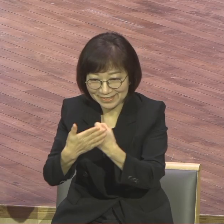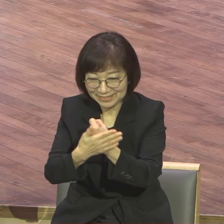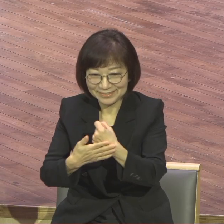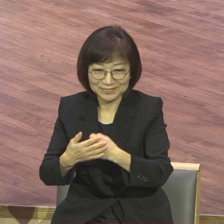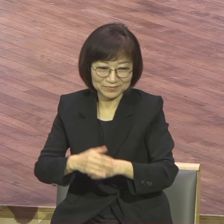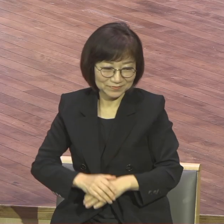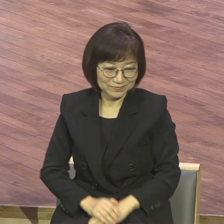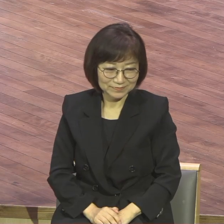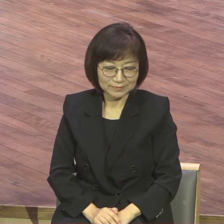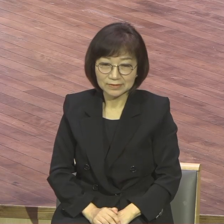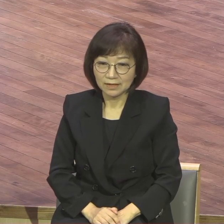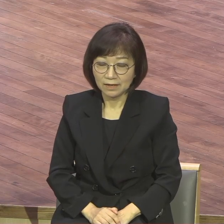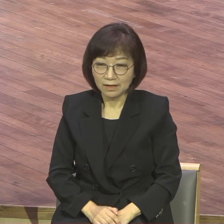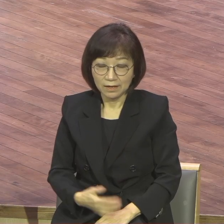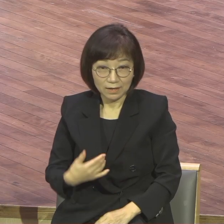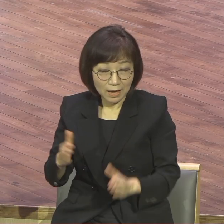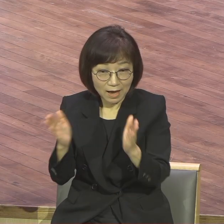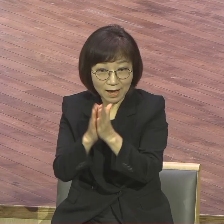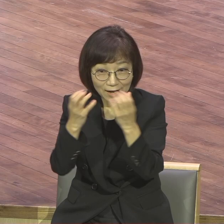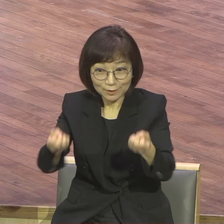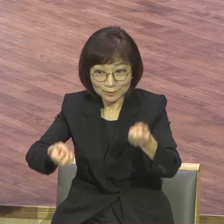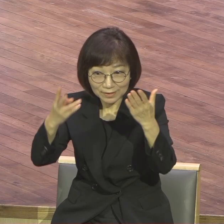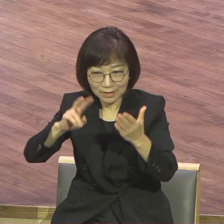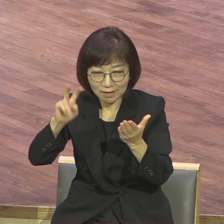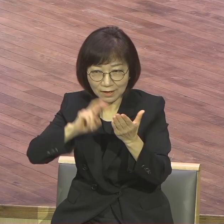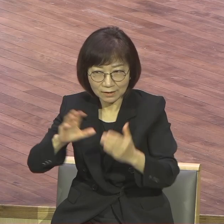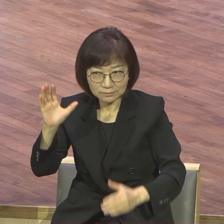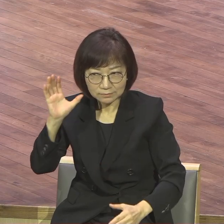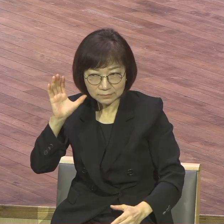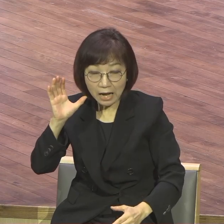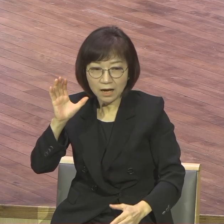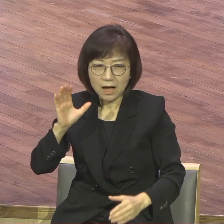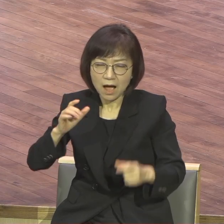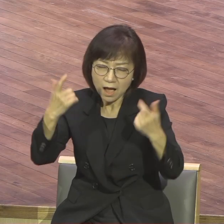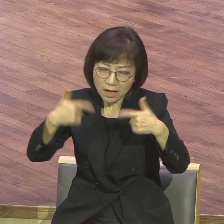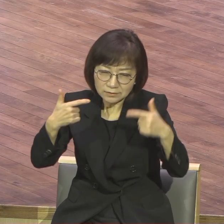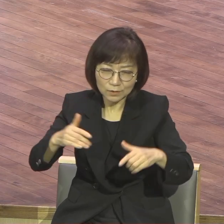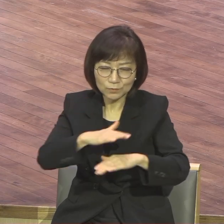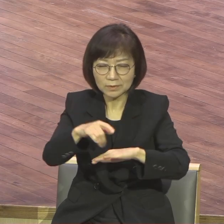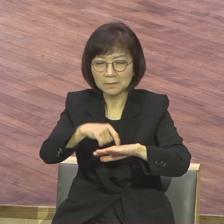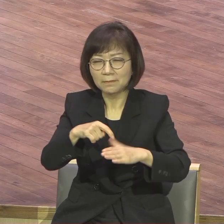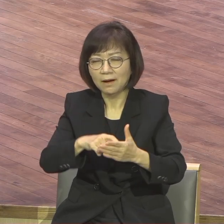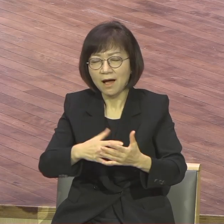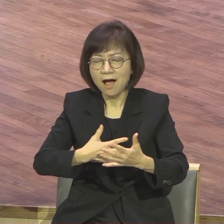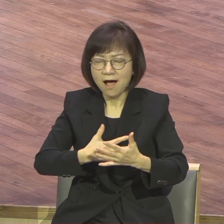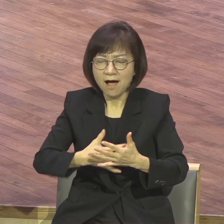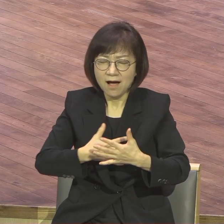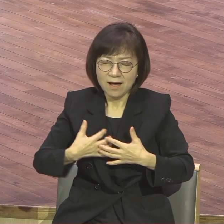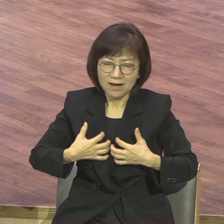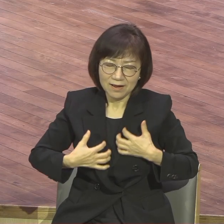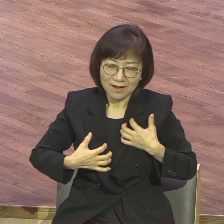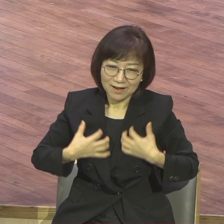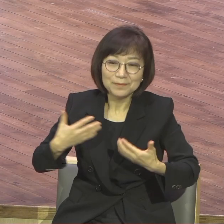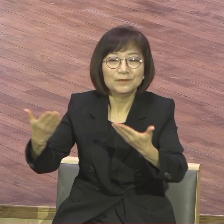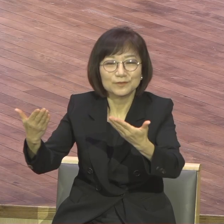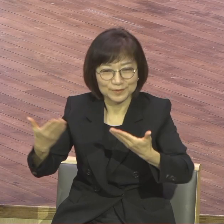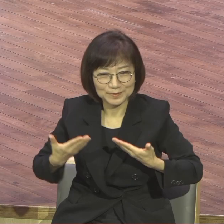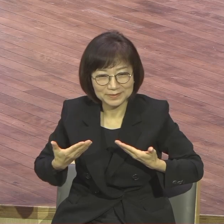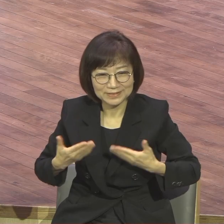언제들어도 이 할렐루야 찬양은 우리의 영혼을 뛰게 만드는 줄로 믿습니다. 평생 늘